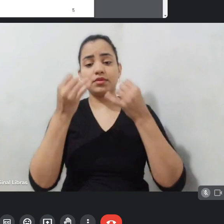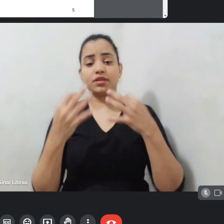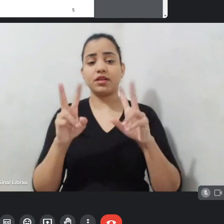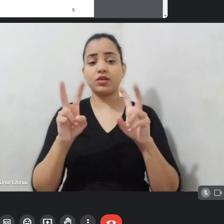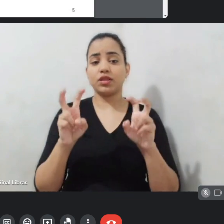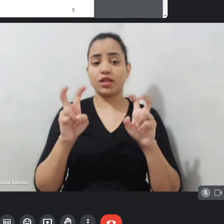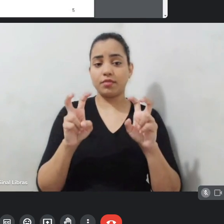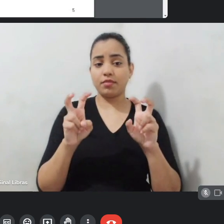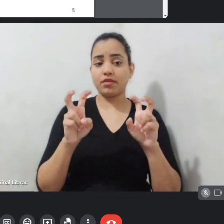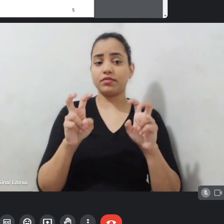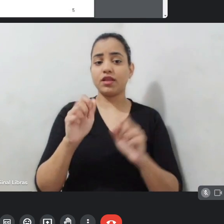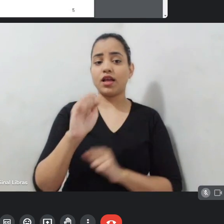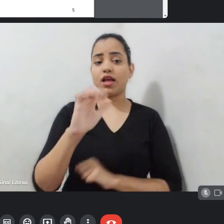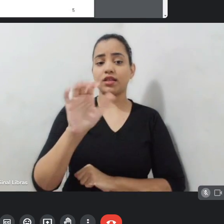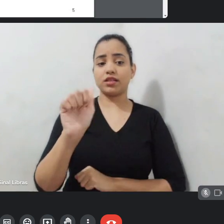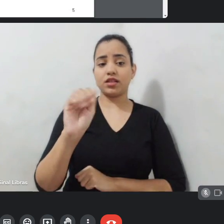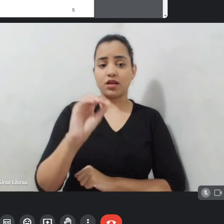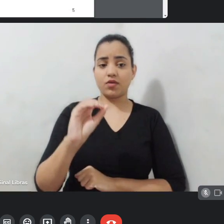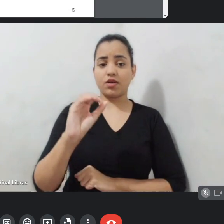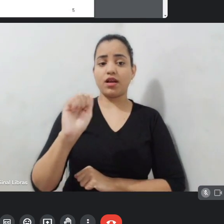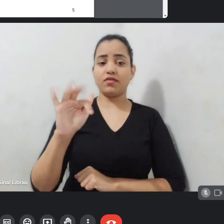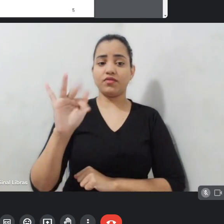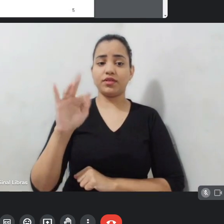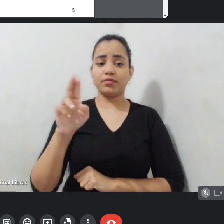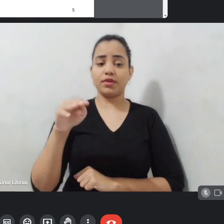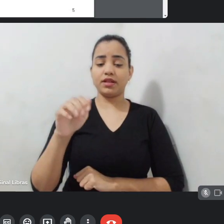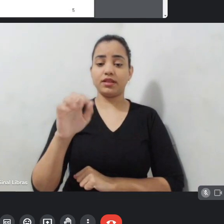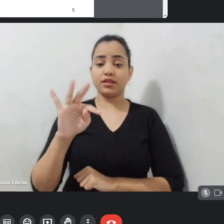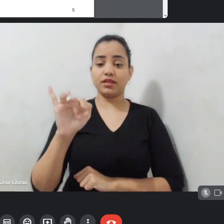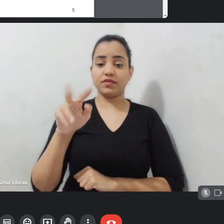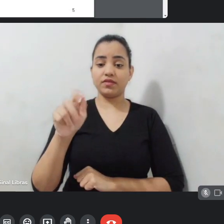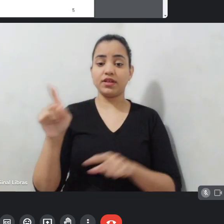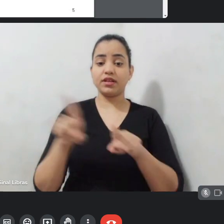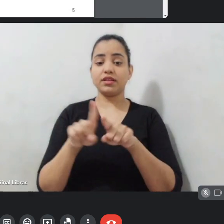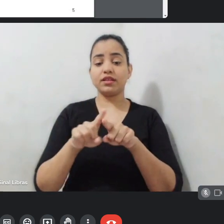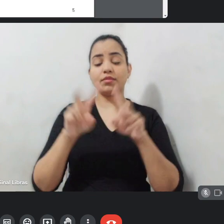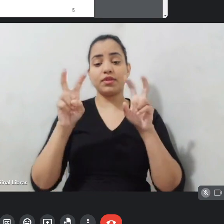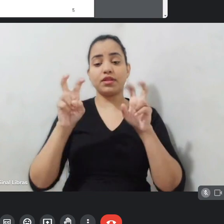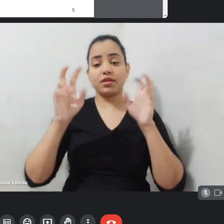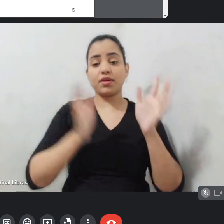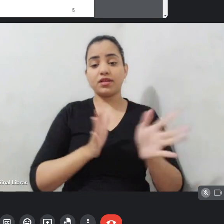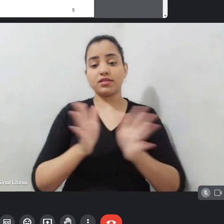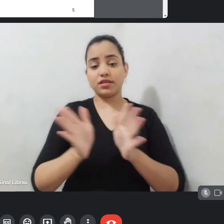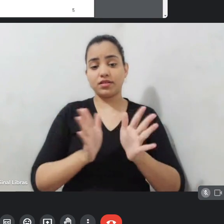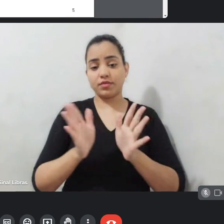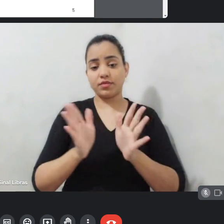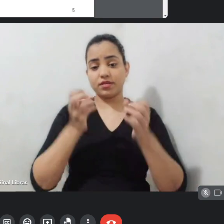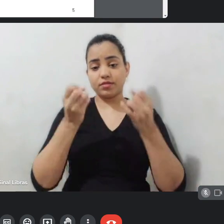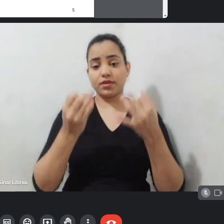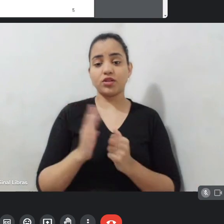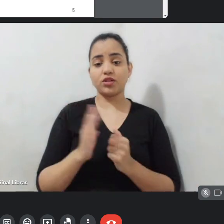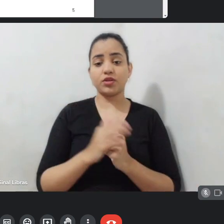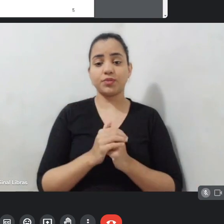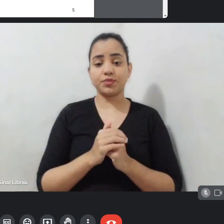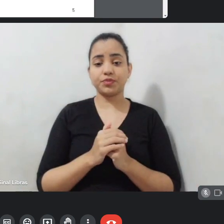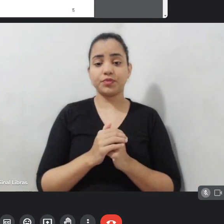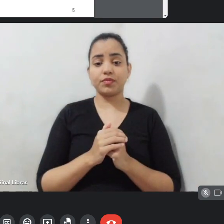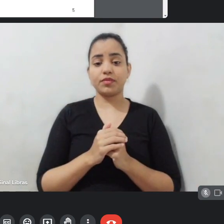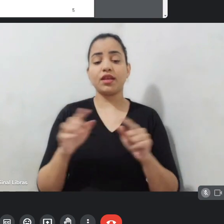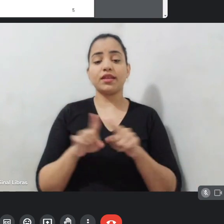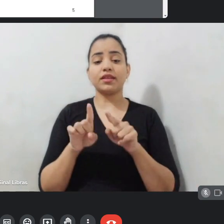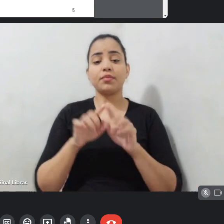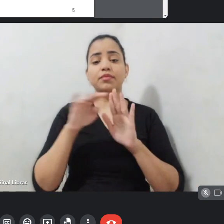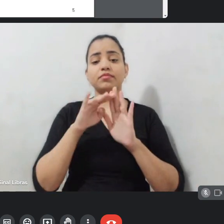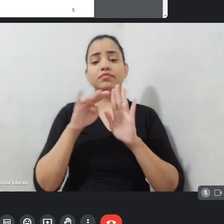já já. Certo? Então, questões mais específicas ainda estão sendo colocadas pelo MIC. E no mínimo, 10% também